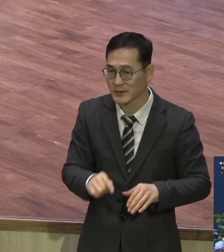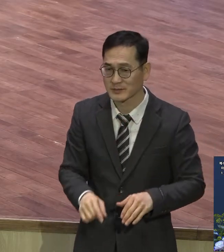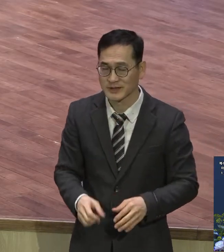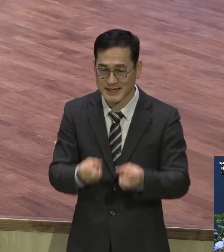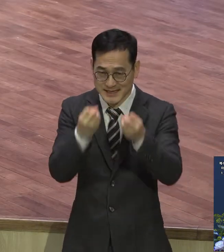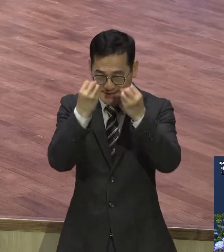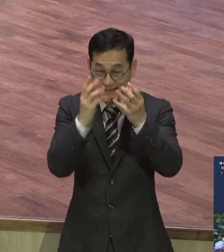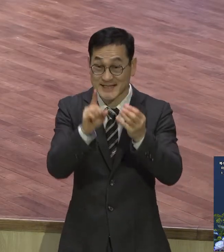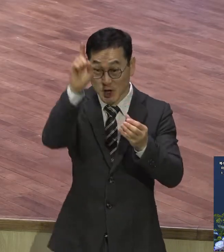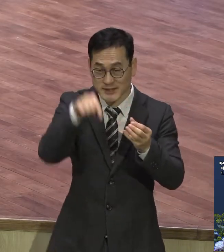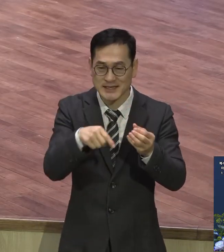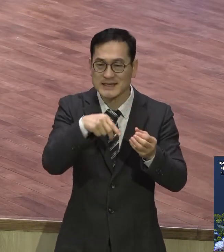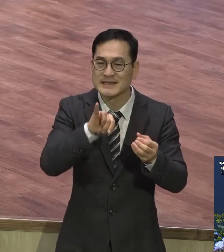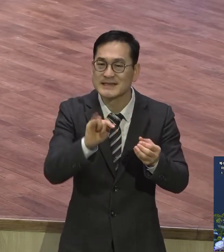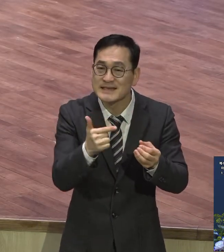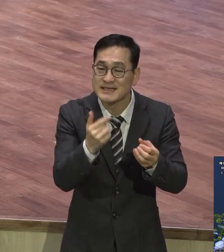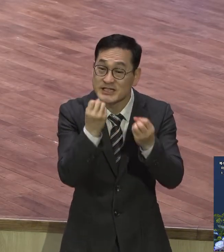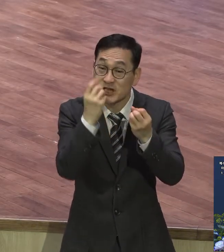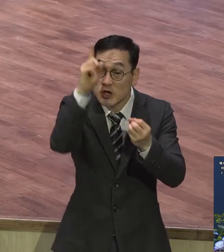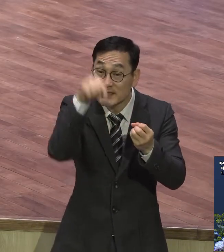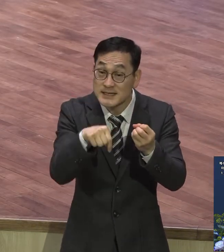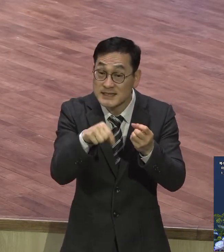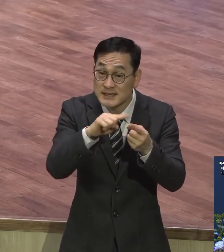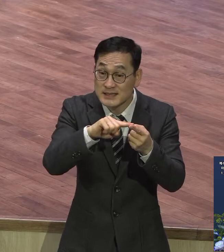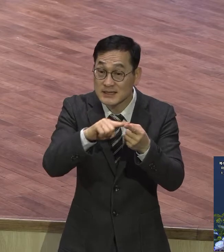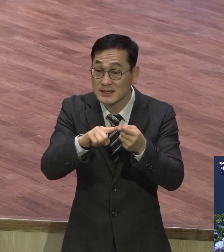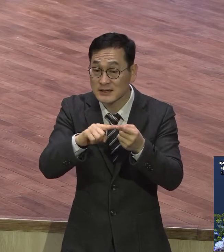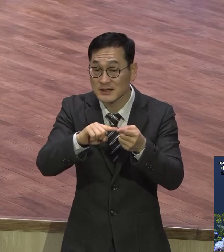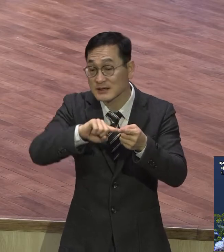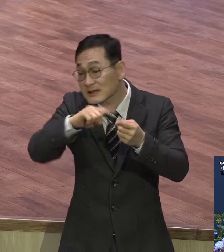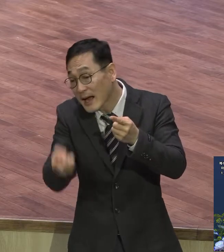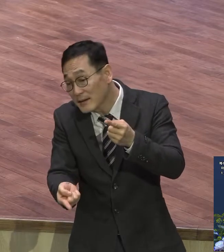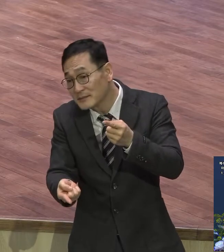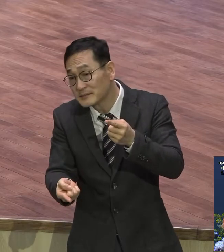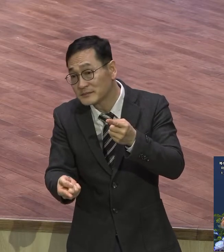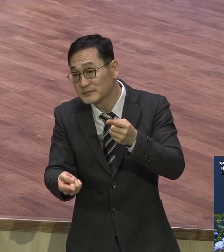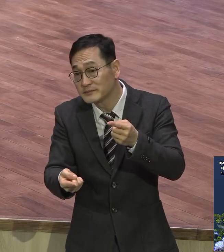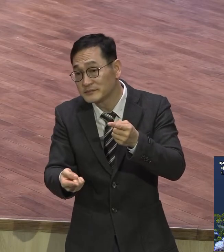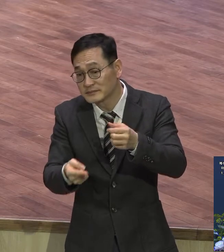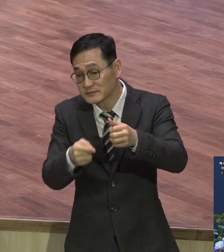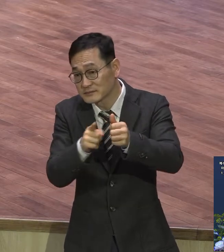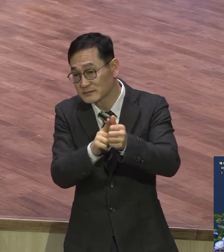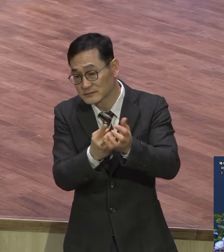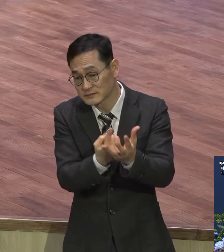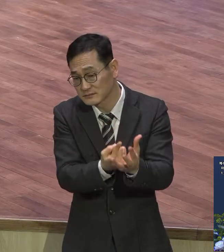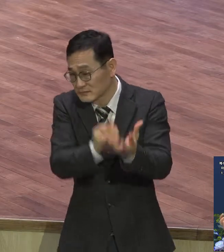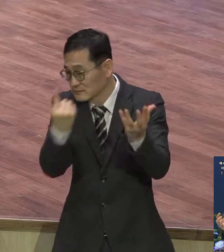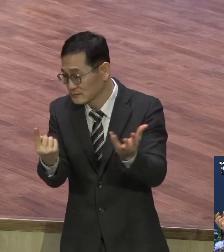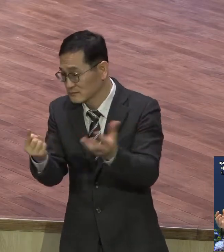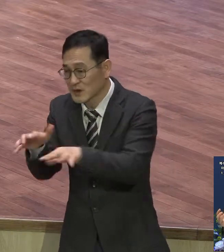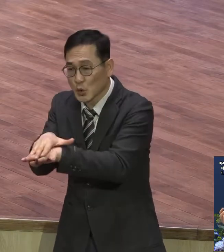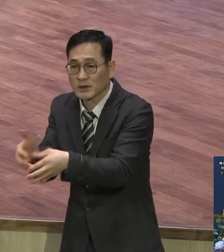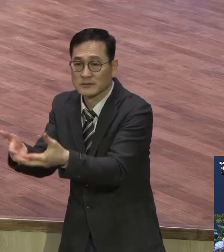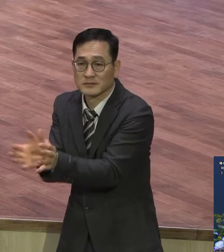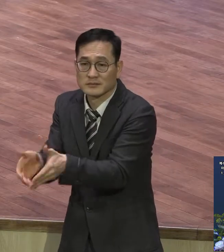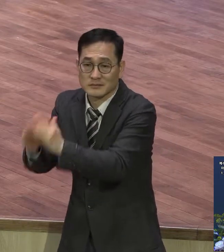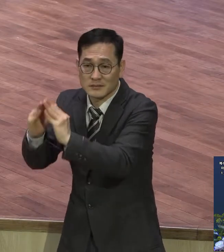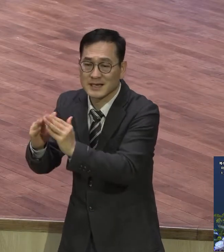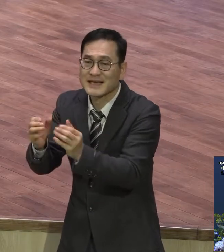신천지에서 나온 사람들이 새천지로 활동하면서 신천지를 탈퇴시키는 신천지의 문제점을